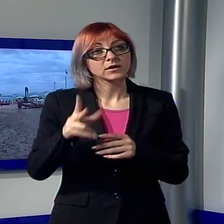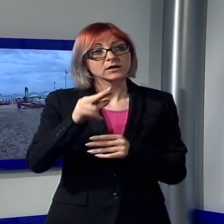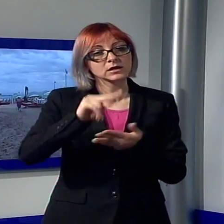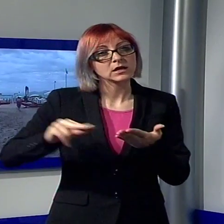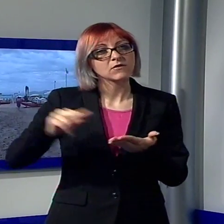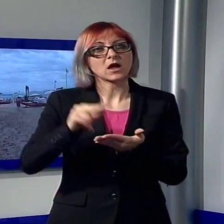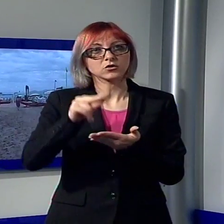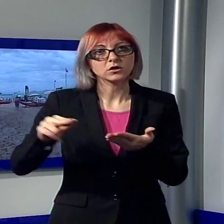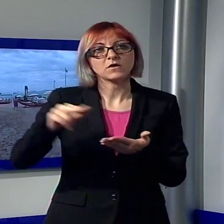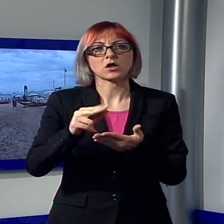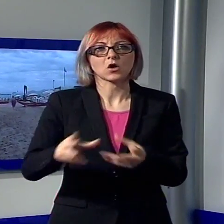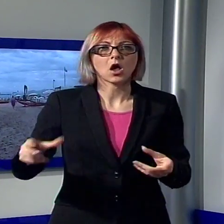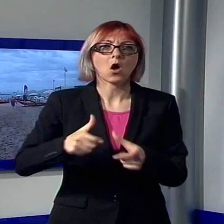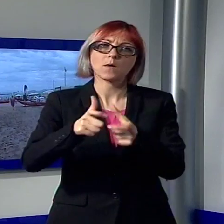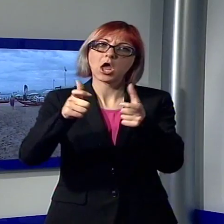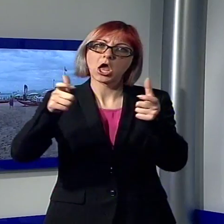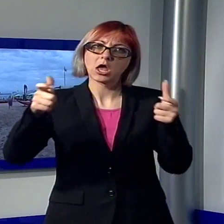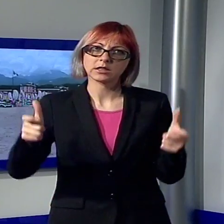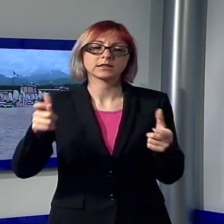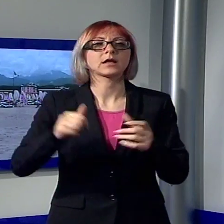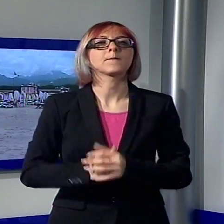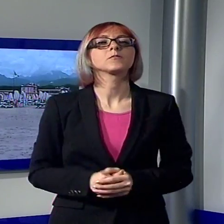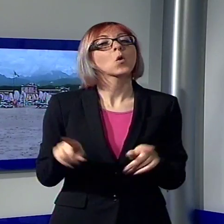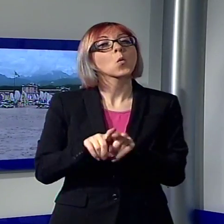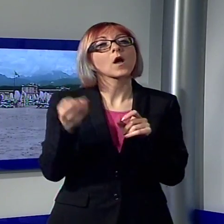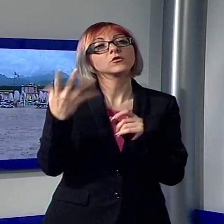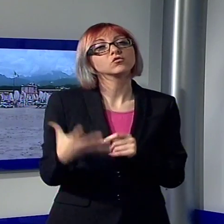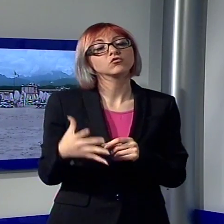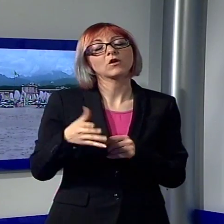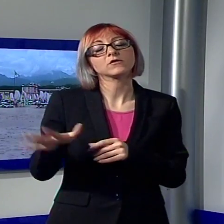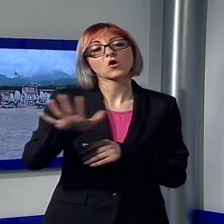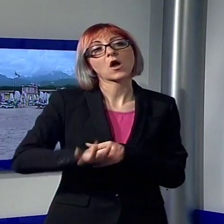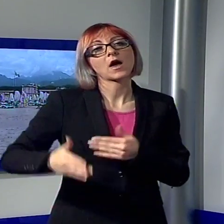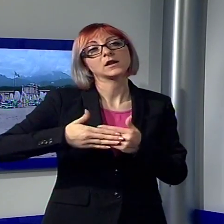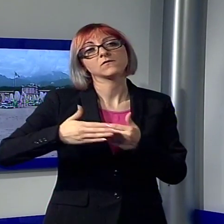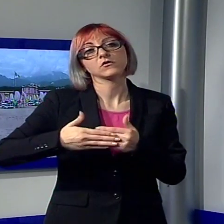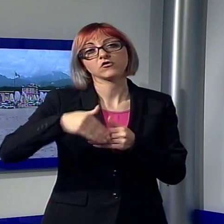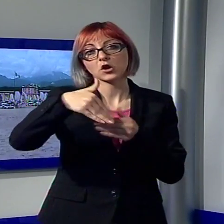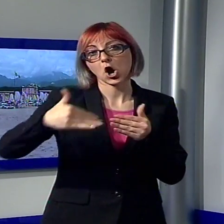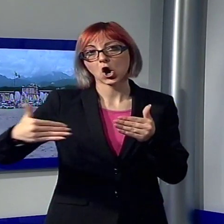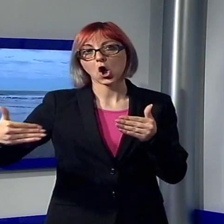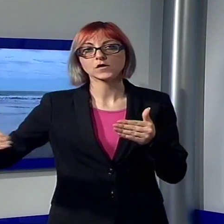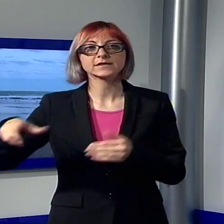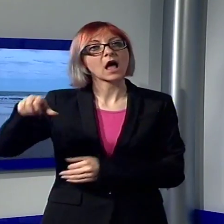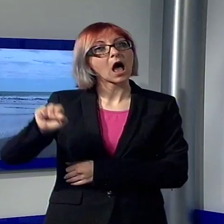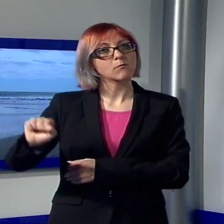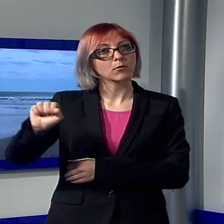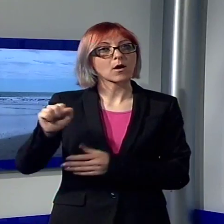come già successo peraltro alle foci della vicina costa puana. L'unico salvagente che si vede all'orizzonte è il famigerato acido